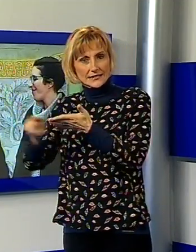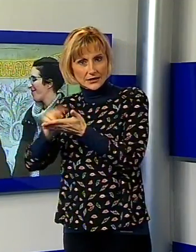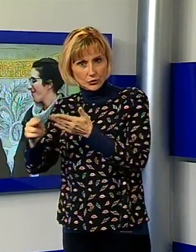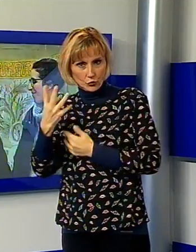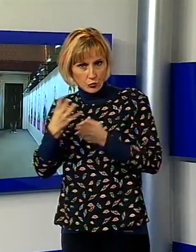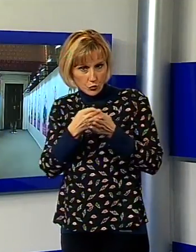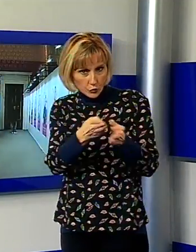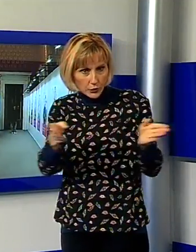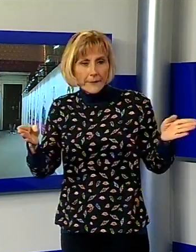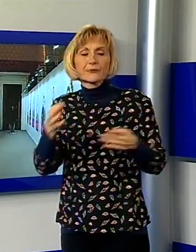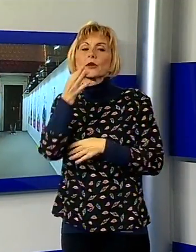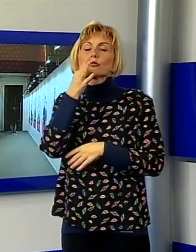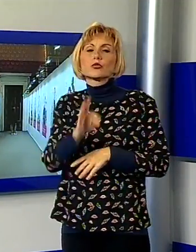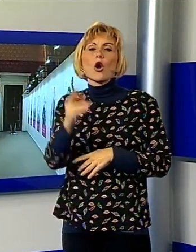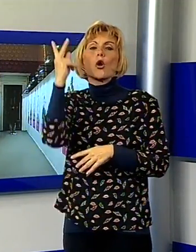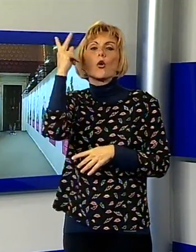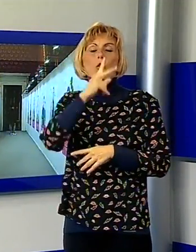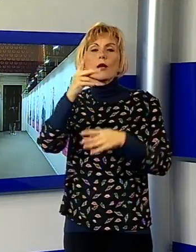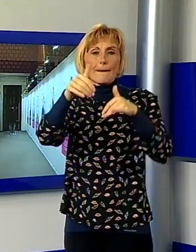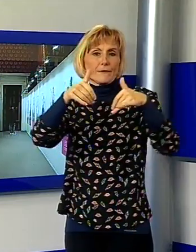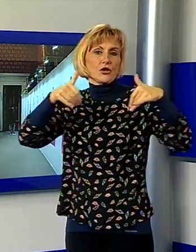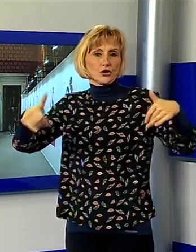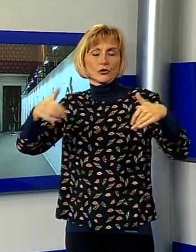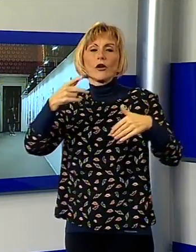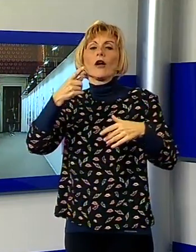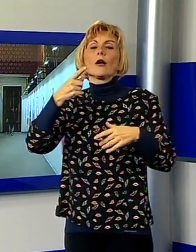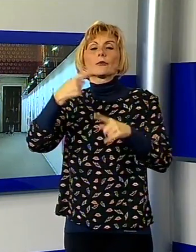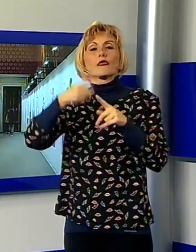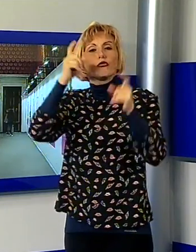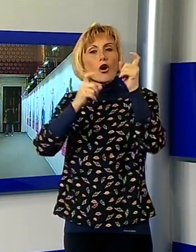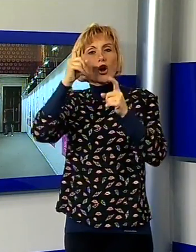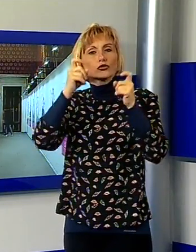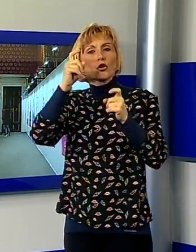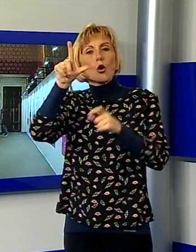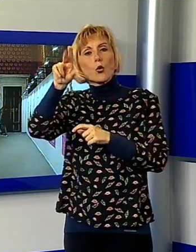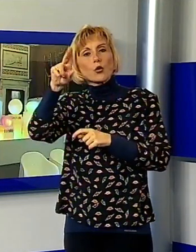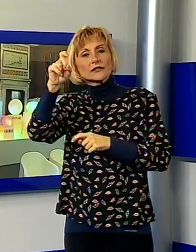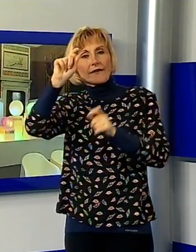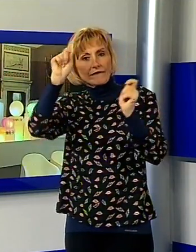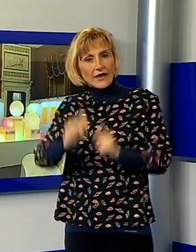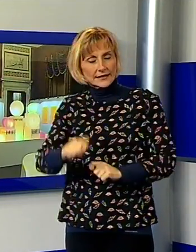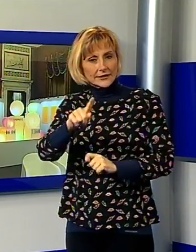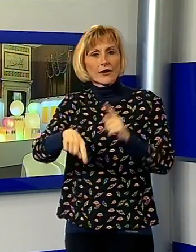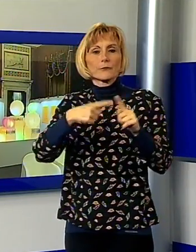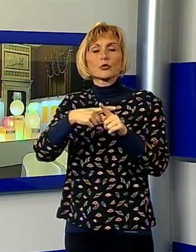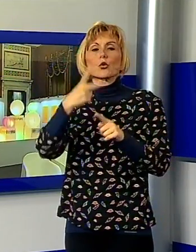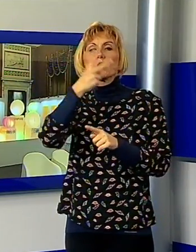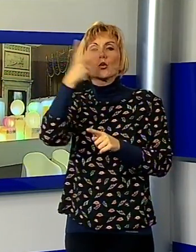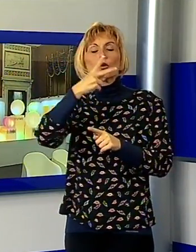esporre la propria opera Lucca Museum al Fotolux Festival e di esibirsi al Lucca Summer Festival. Nel